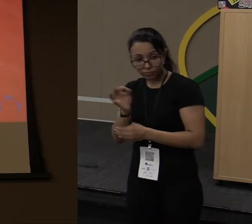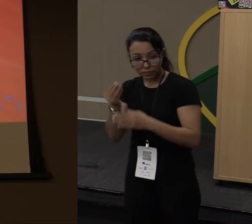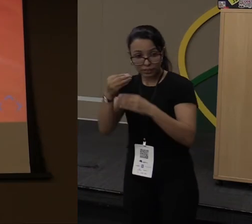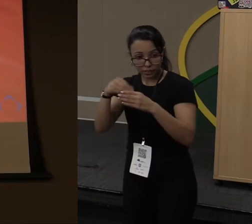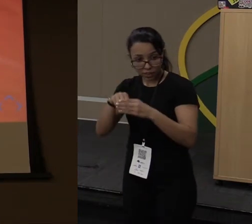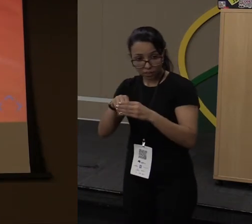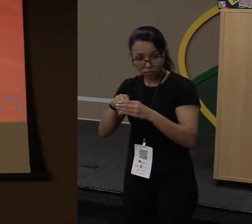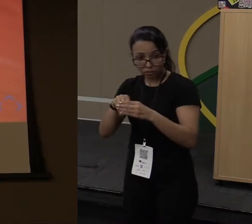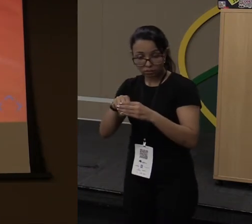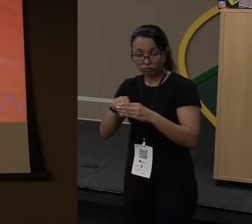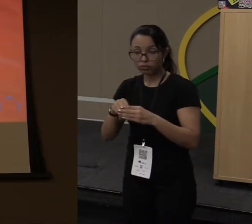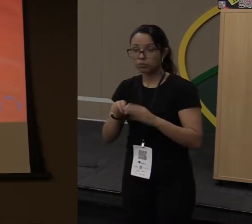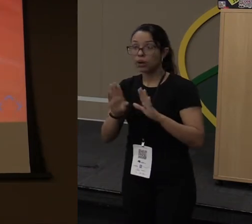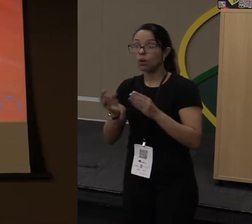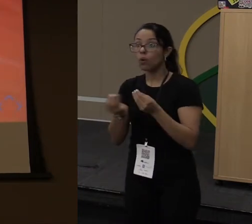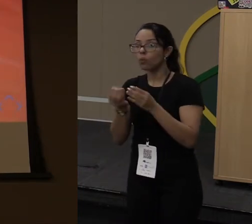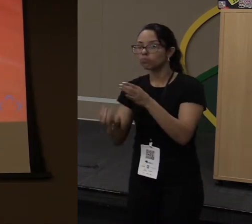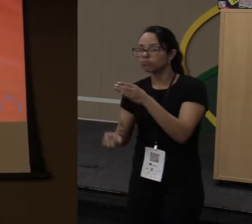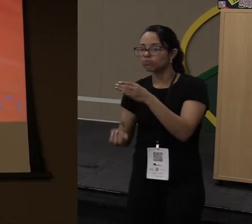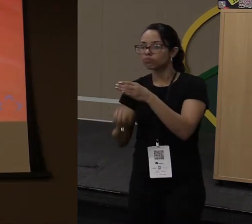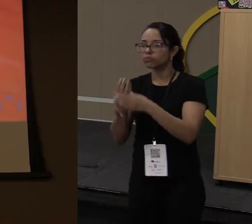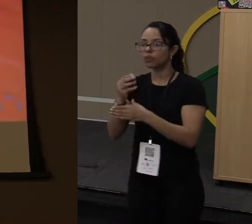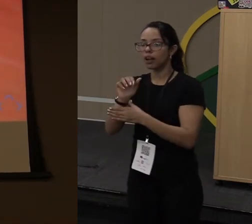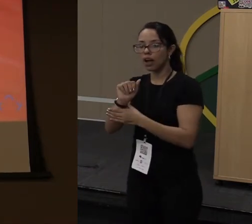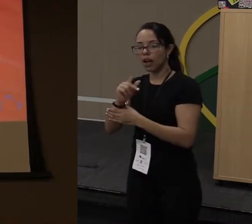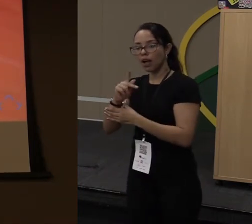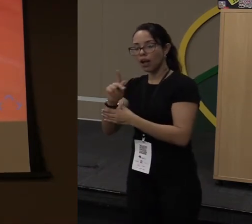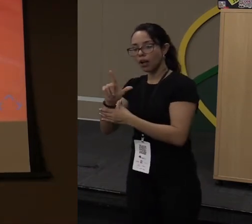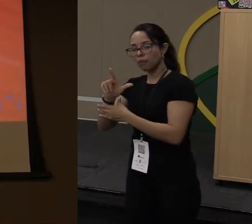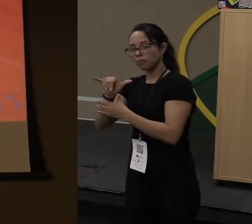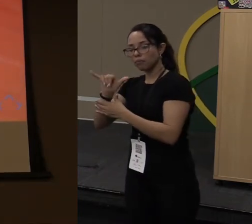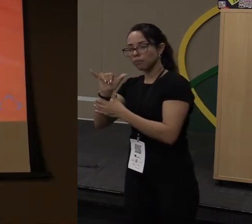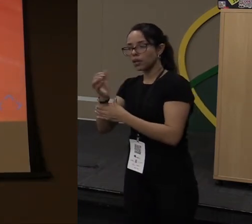Então, como é que esse apply apareceu aí? De onde nasceu isso?